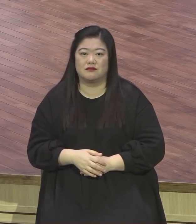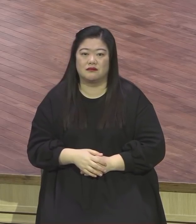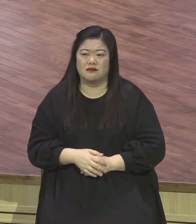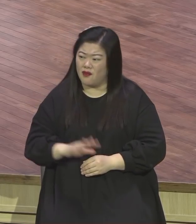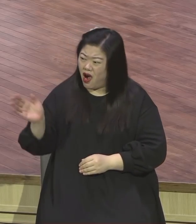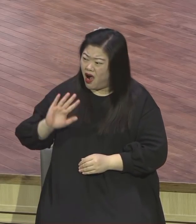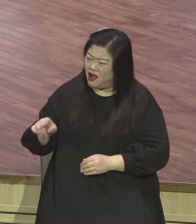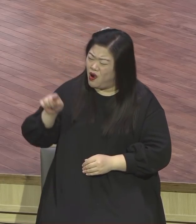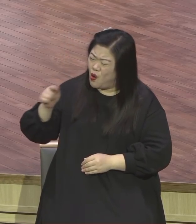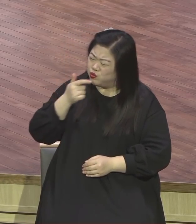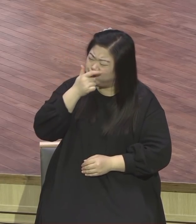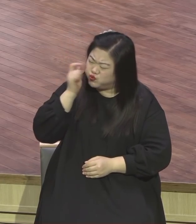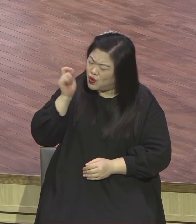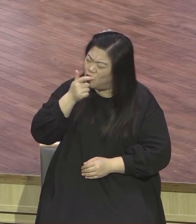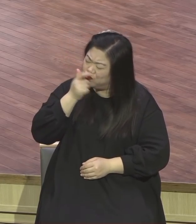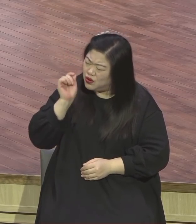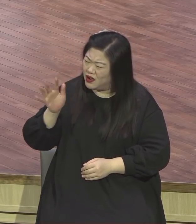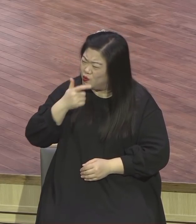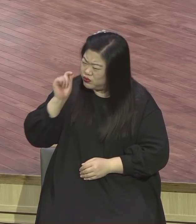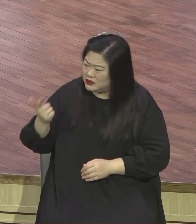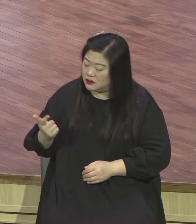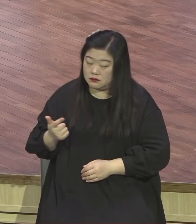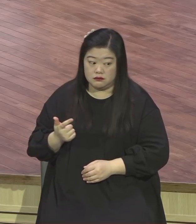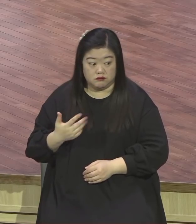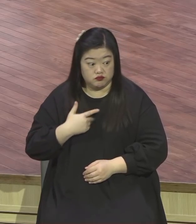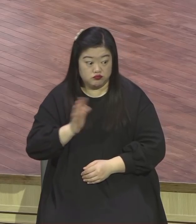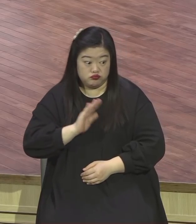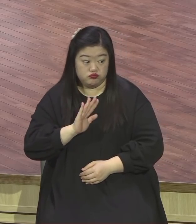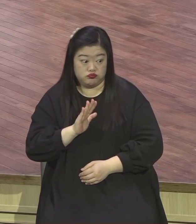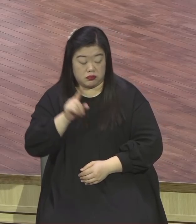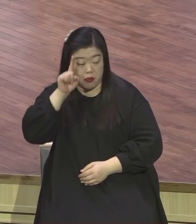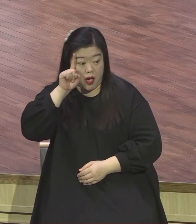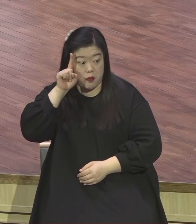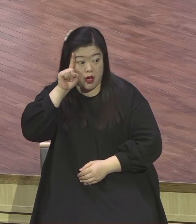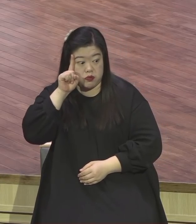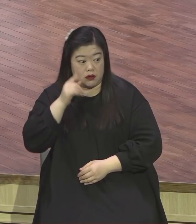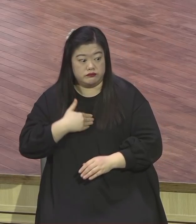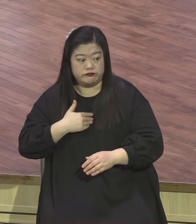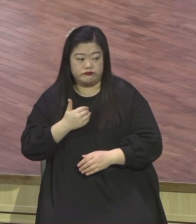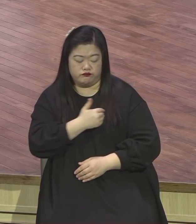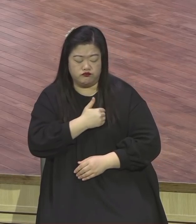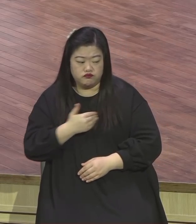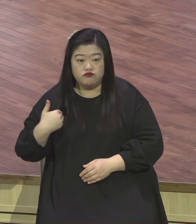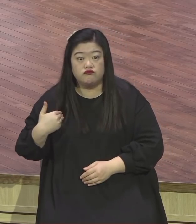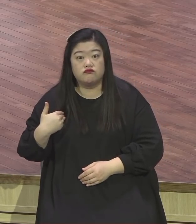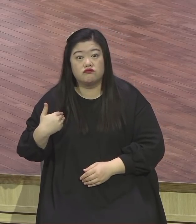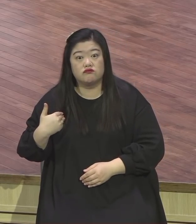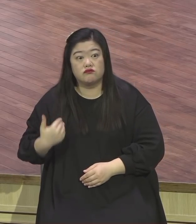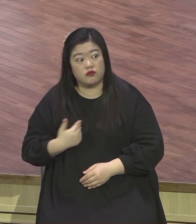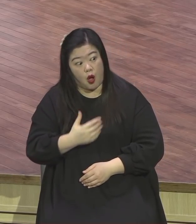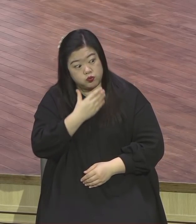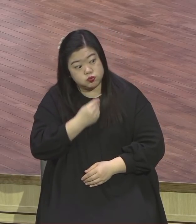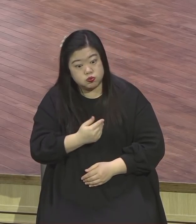감사해 너무 충만해 이 상태 아십니까 누가 뭐라고 해도 자기는 너무 행복해 더 달아갈 게 없어